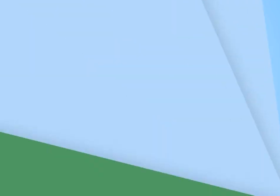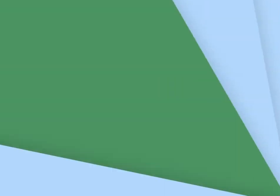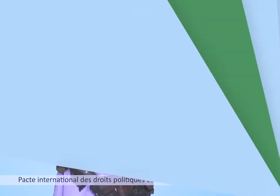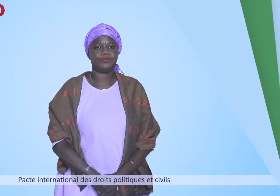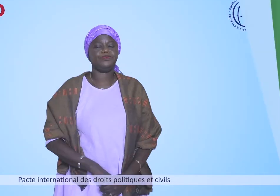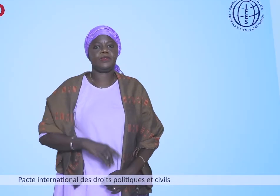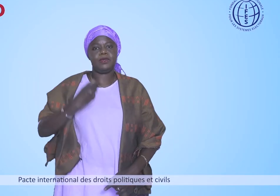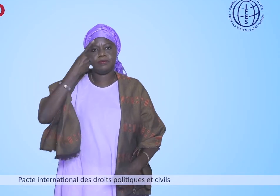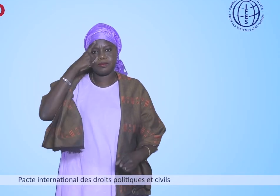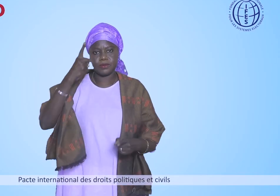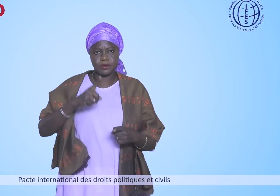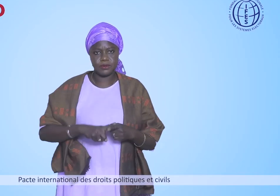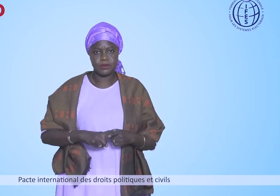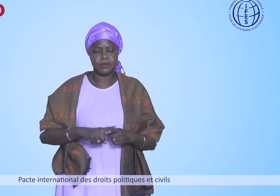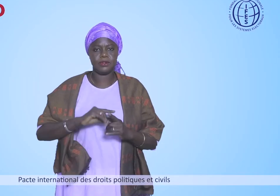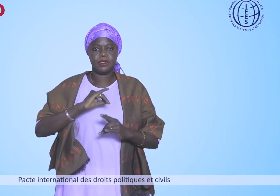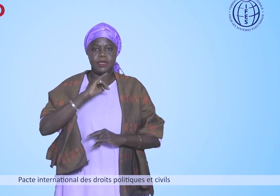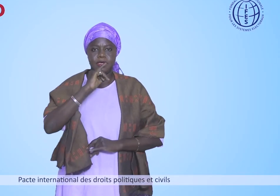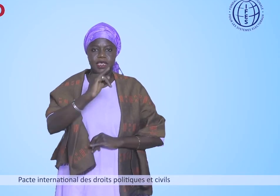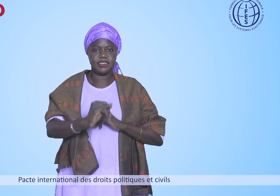Pacte international des droits politiques et civils